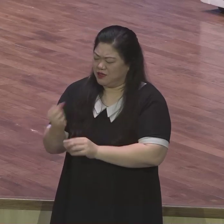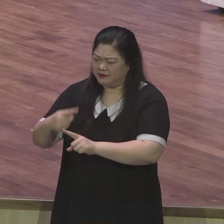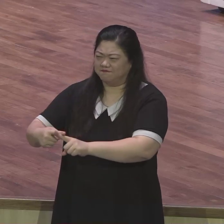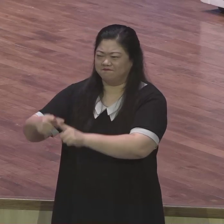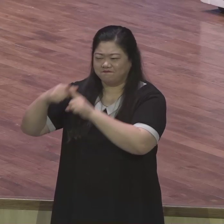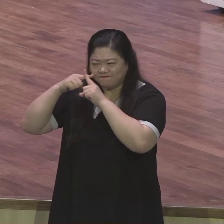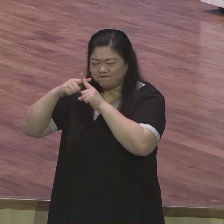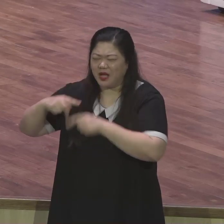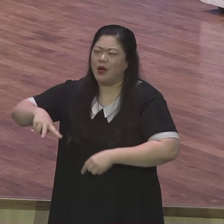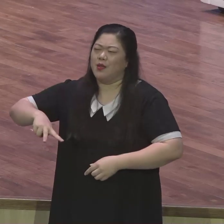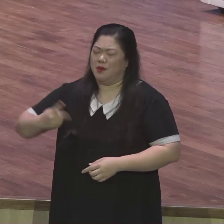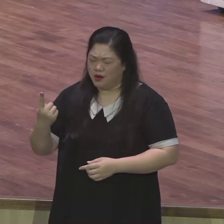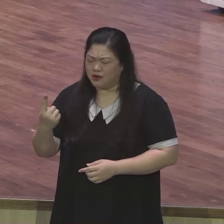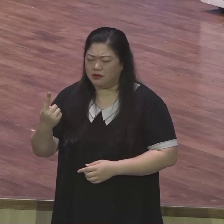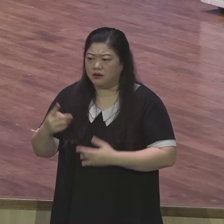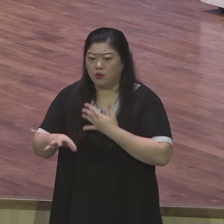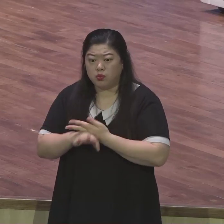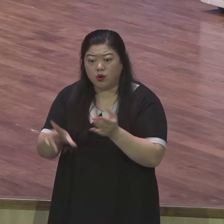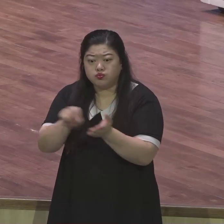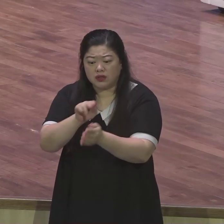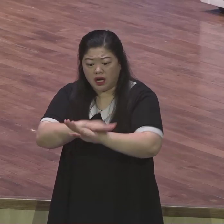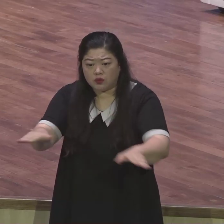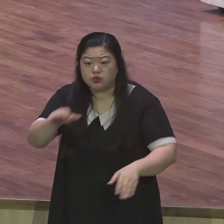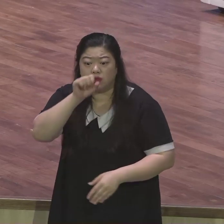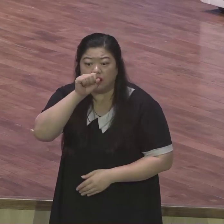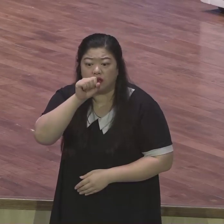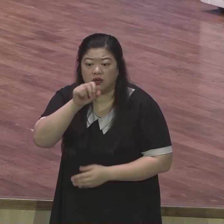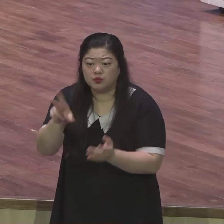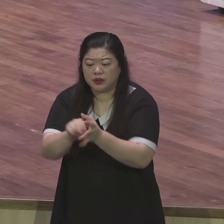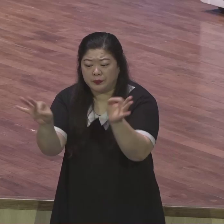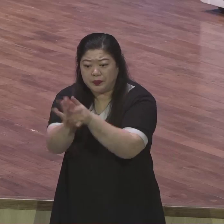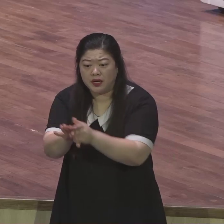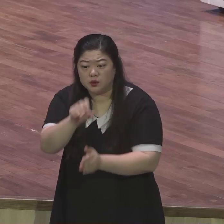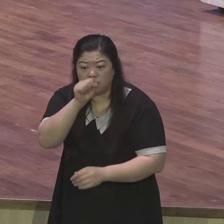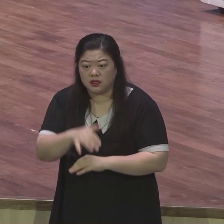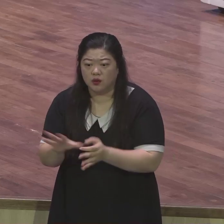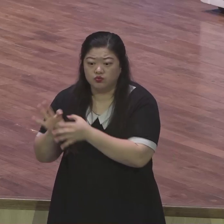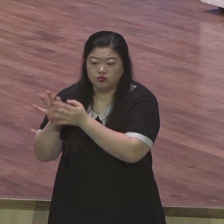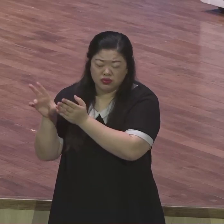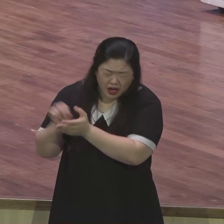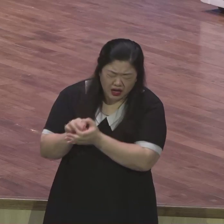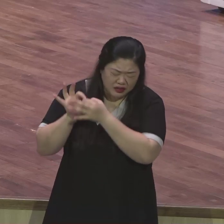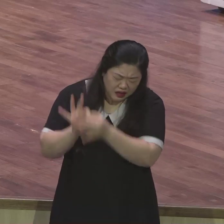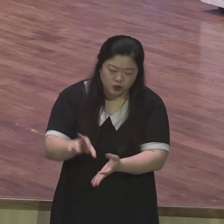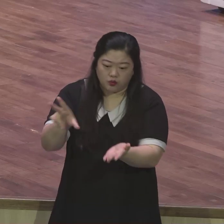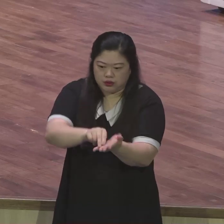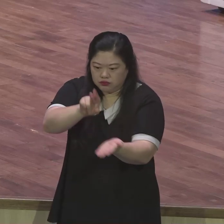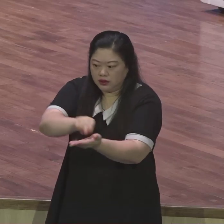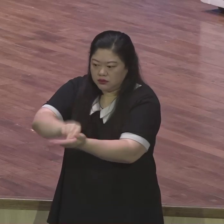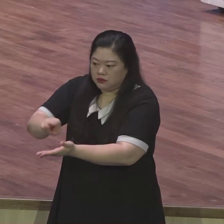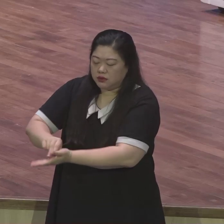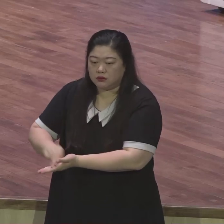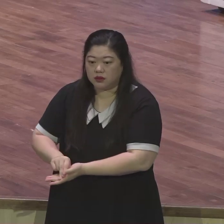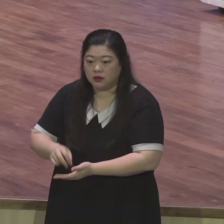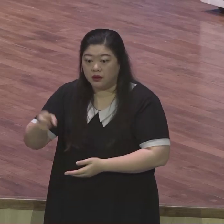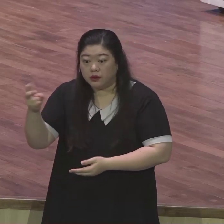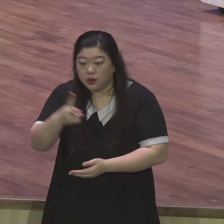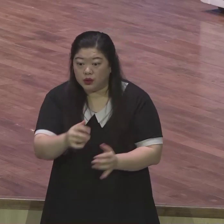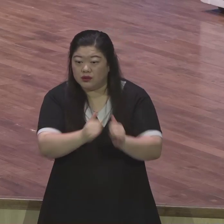문제없고 더 어려움 당하고 비방을 당하고 불신자들에게 조롱거리가 되는 실제 인간관계와 사회생활이 너무